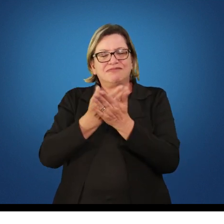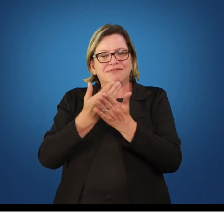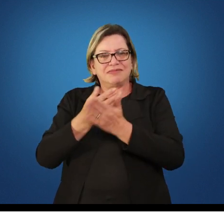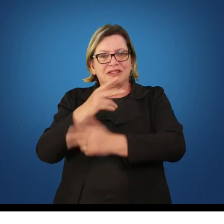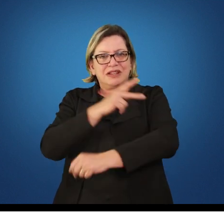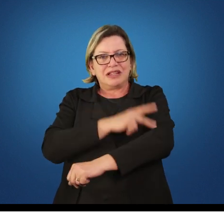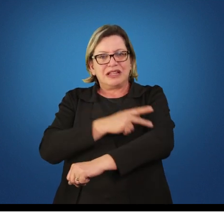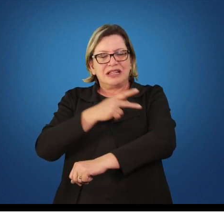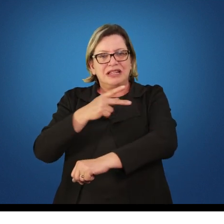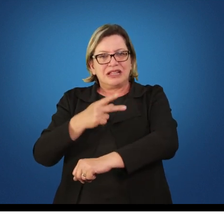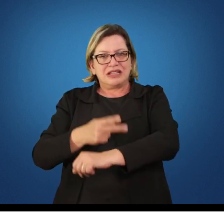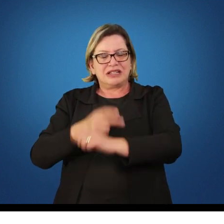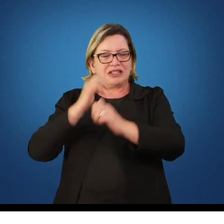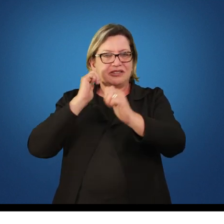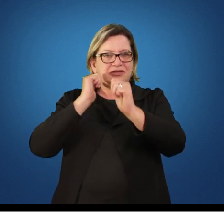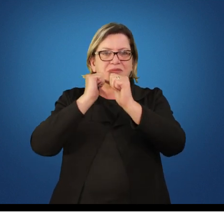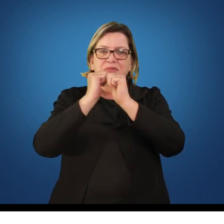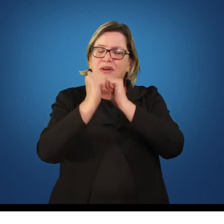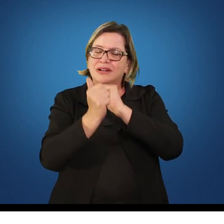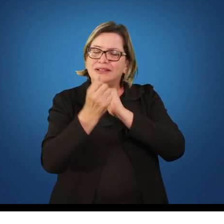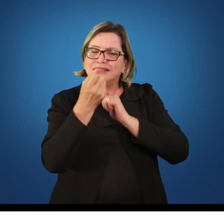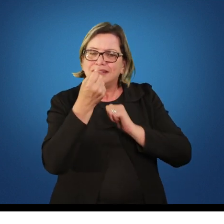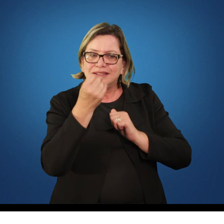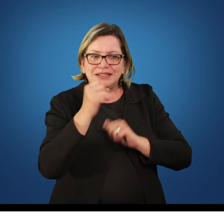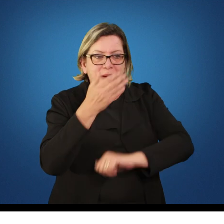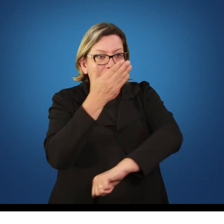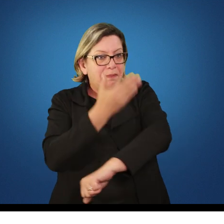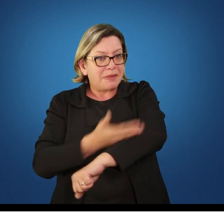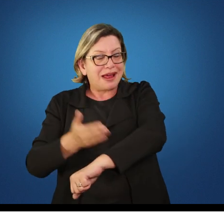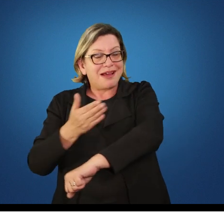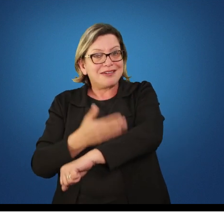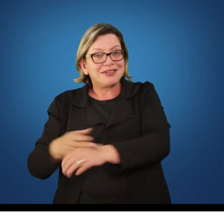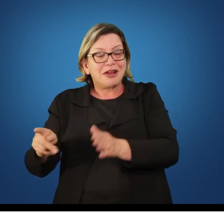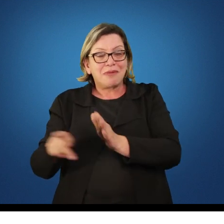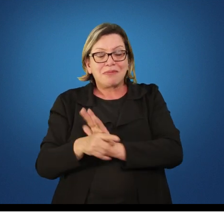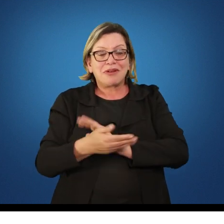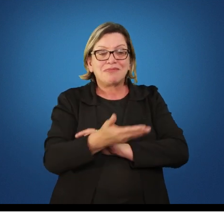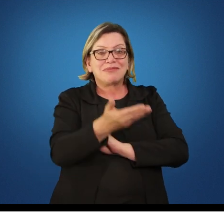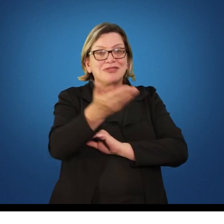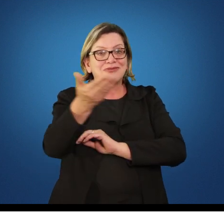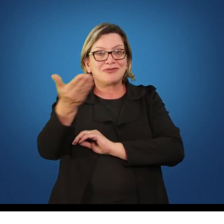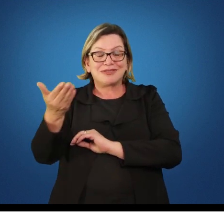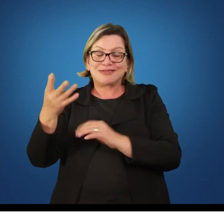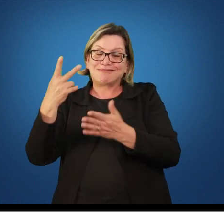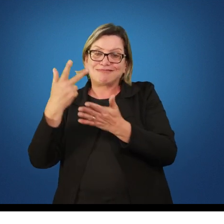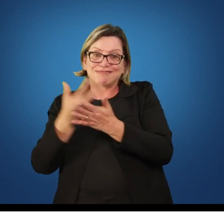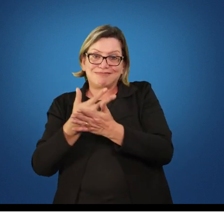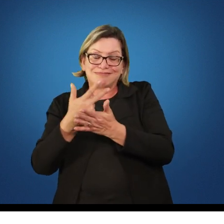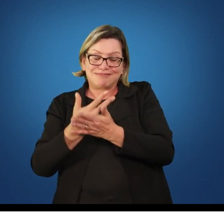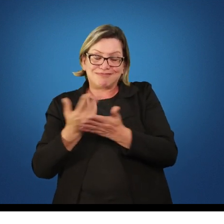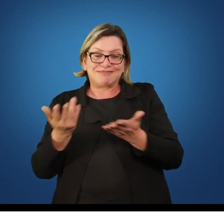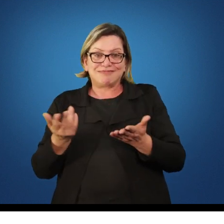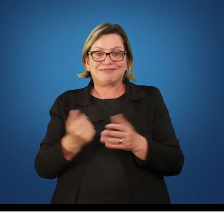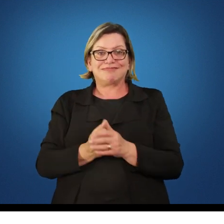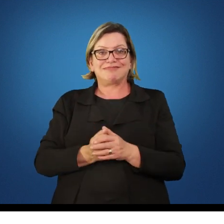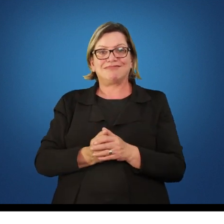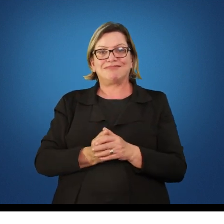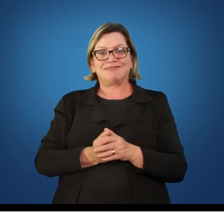vocês não executarem uma prática pedagógica adequada uma prática pedagógica legal como